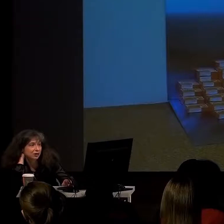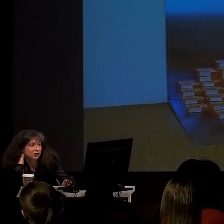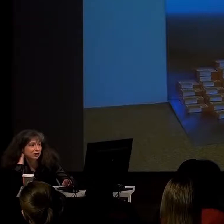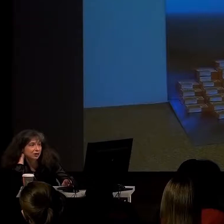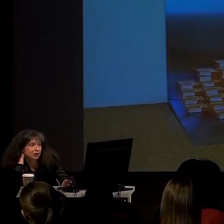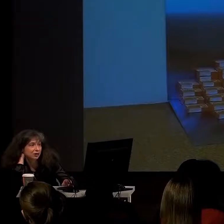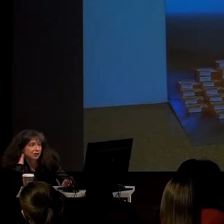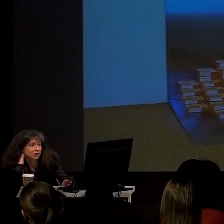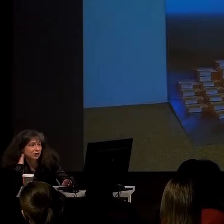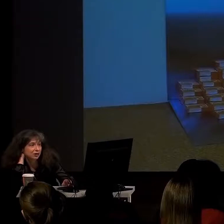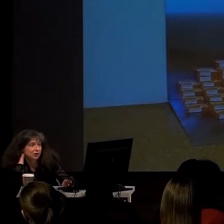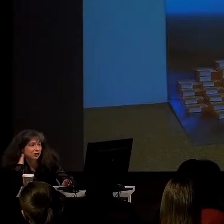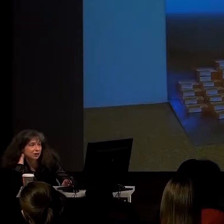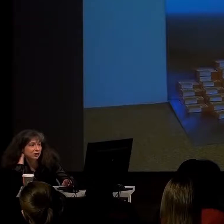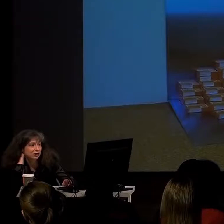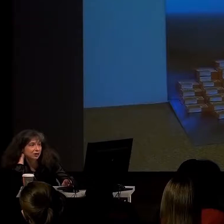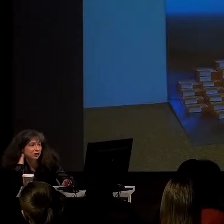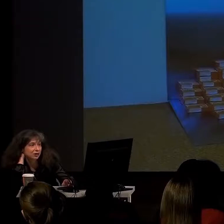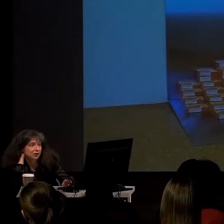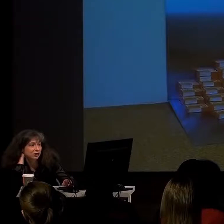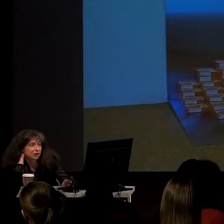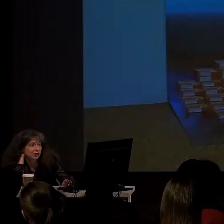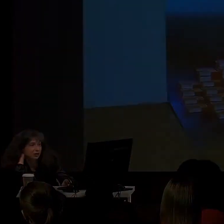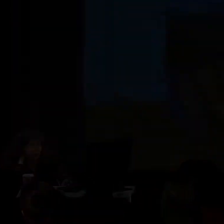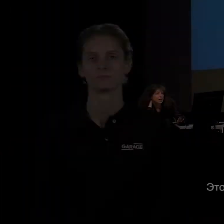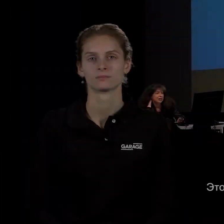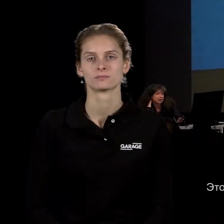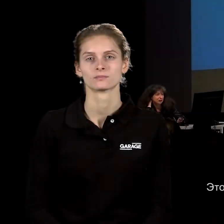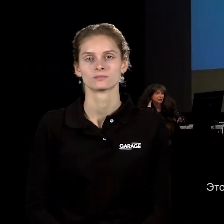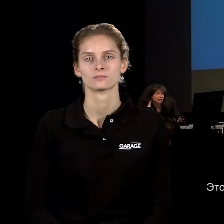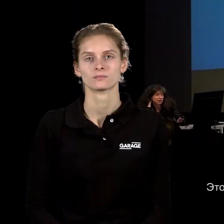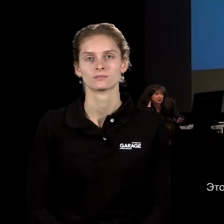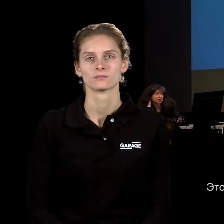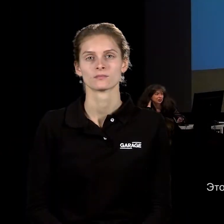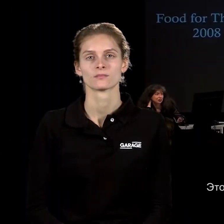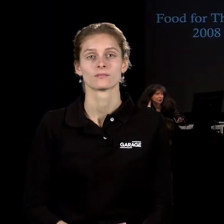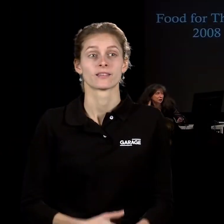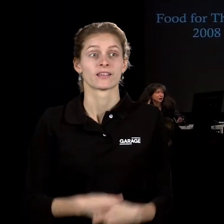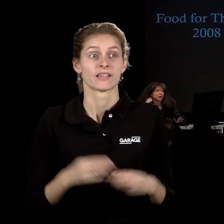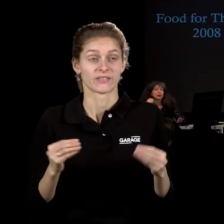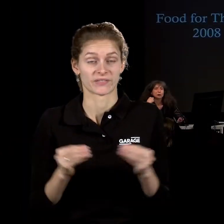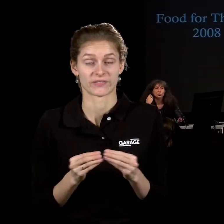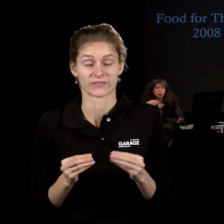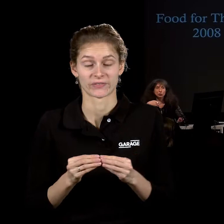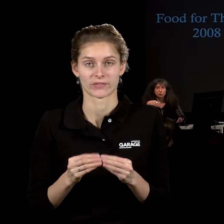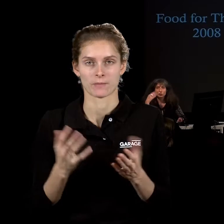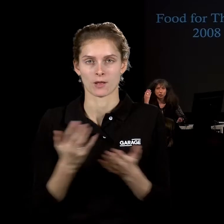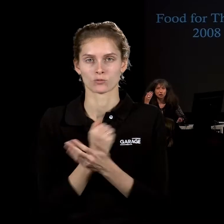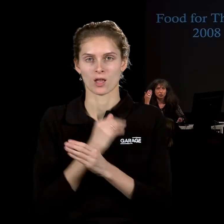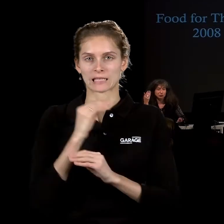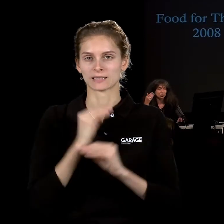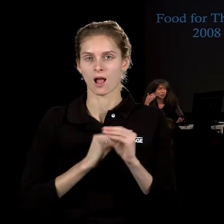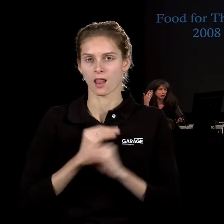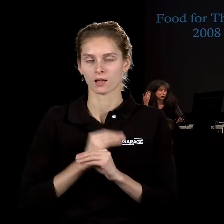Внутри конструкции выстроена пирамида из коробок с пудингом. И инсталляция из него создаётся. Это могут быть